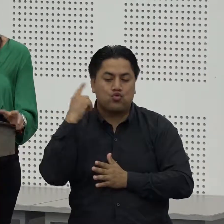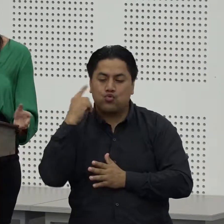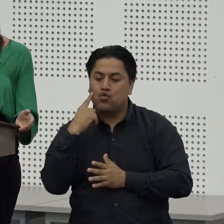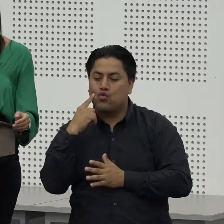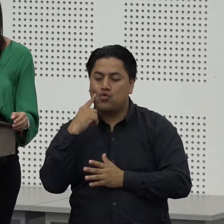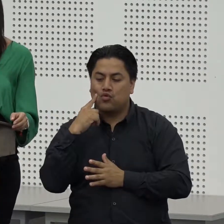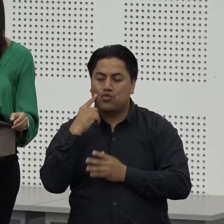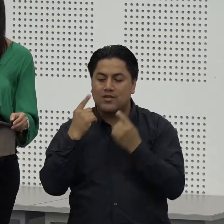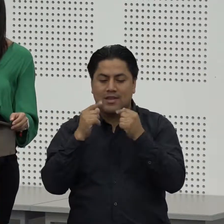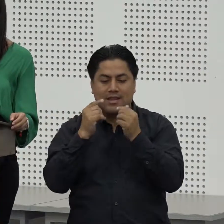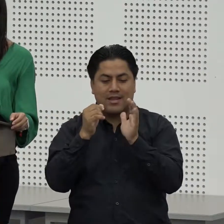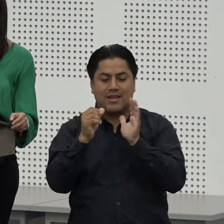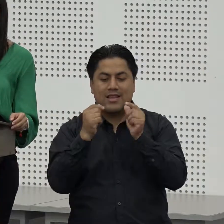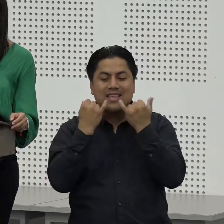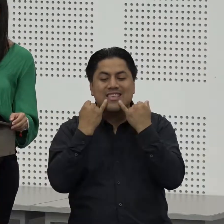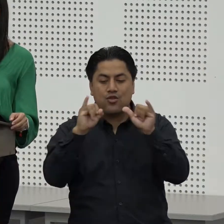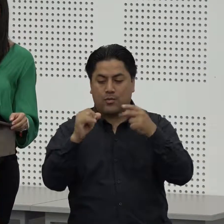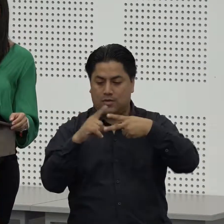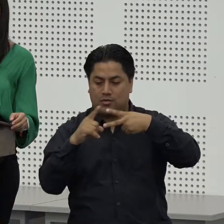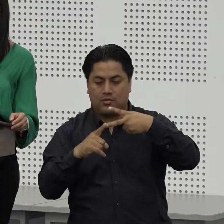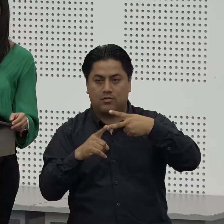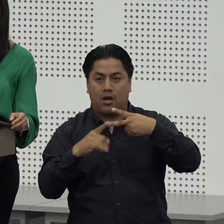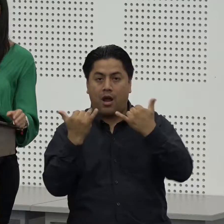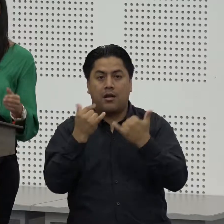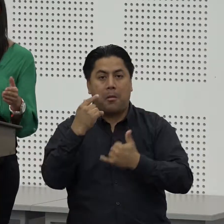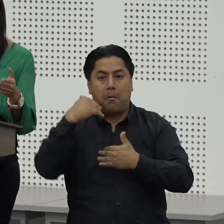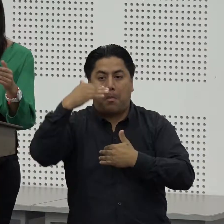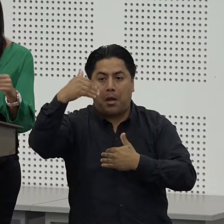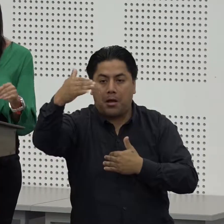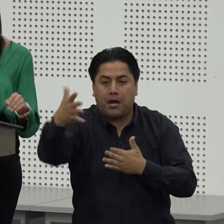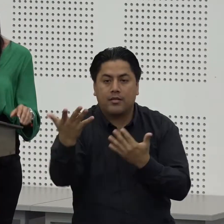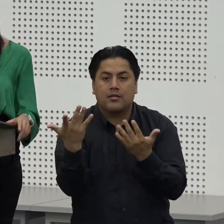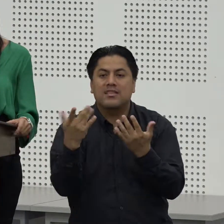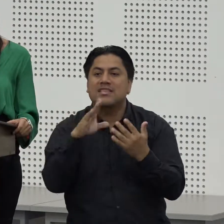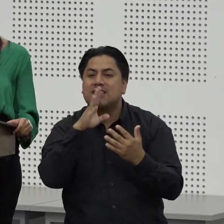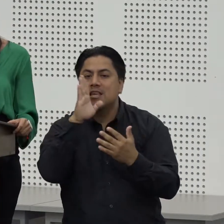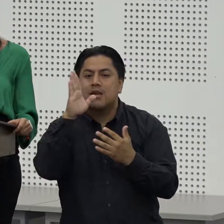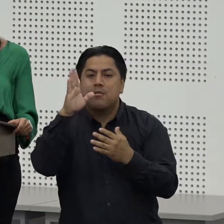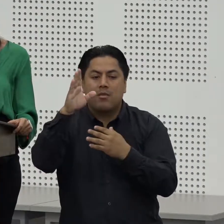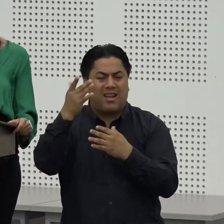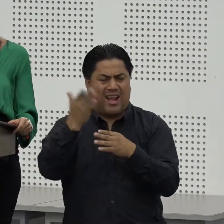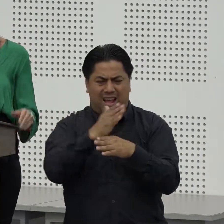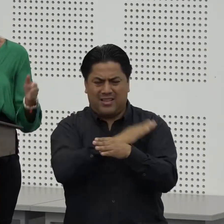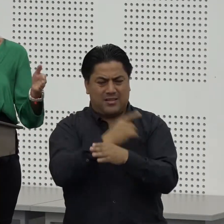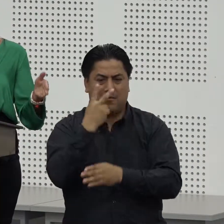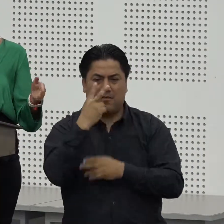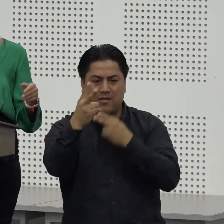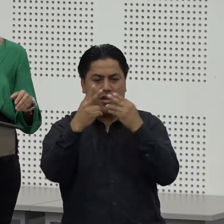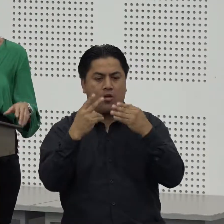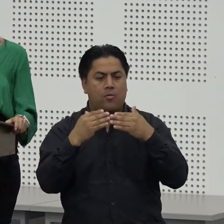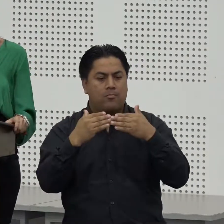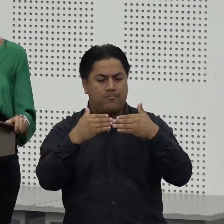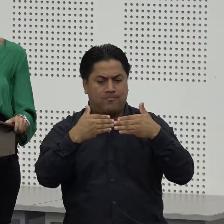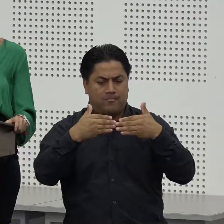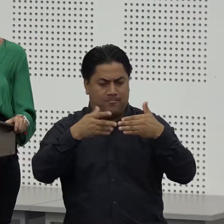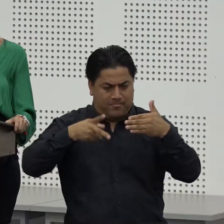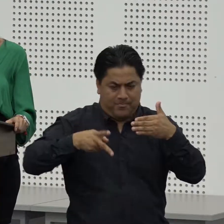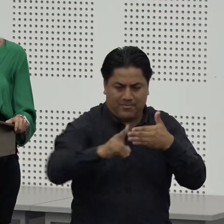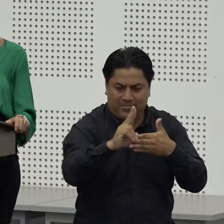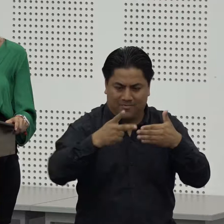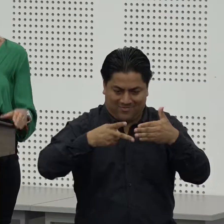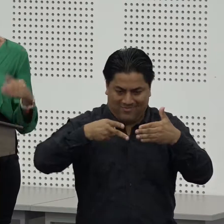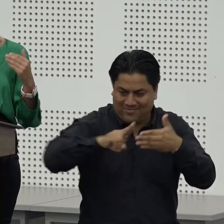indicarles ustedes van a seguir viendo en el evento de inicio de inauguración del año lectivo acá y empezaron a ver a los